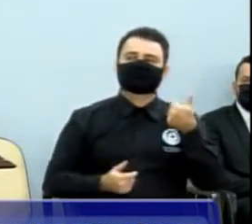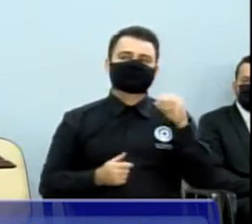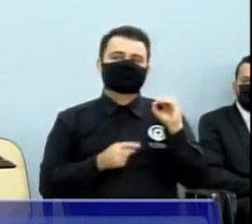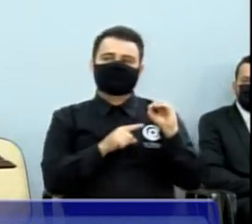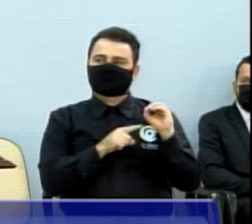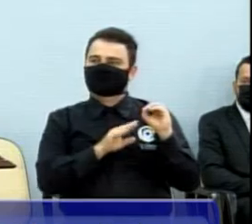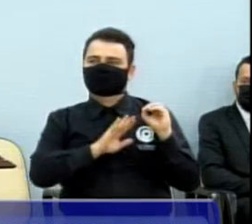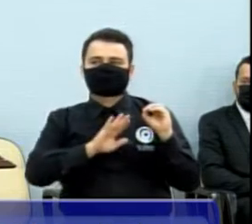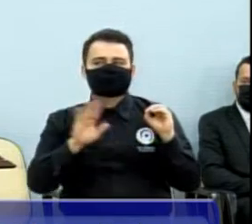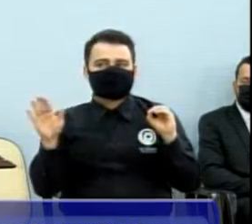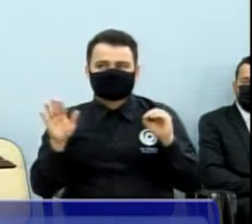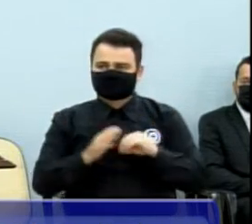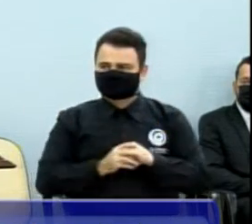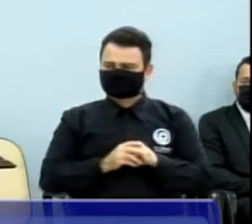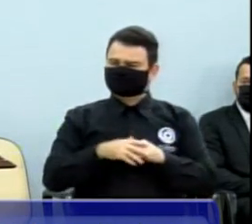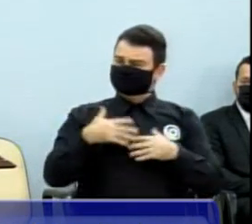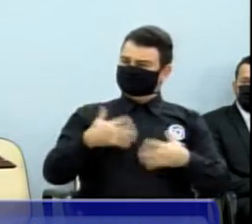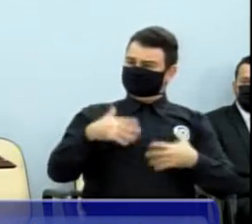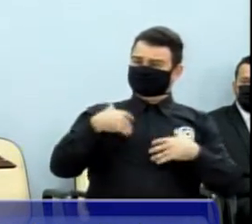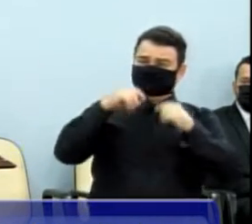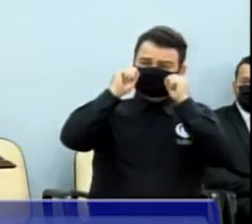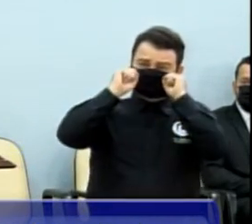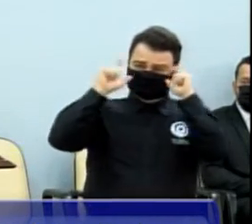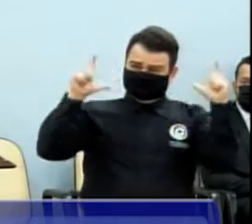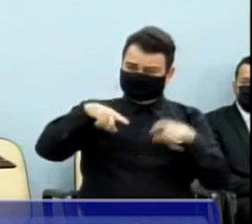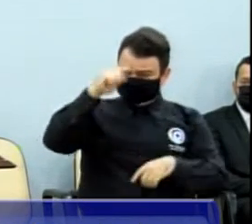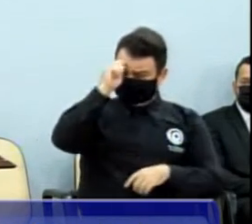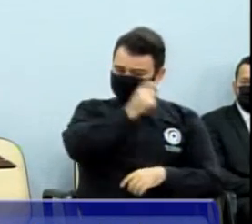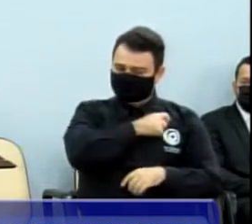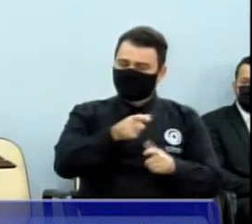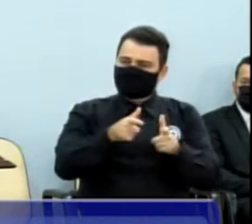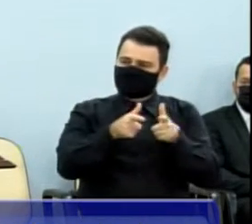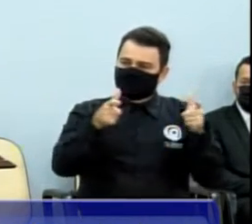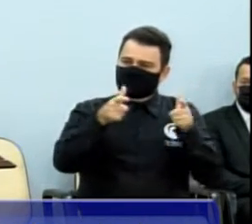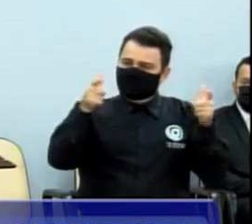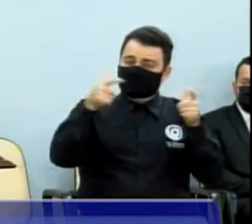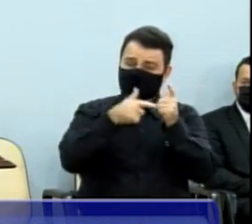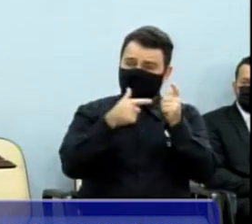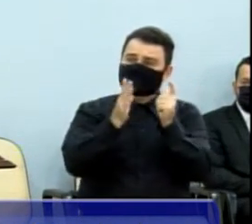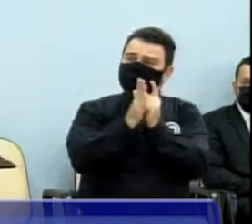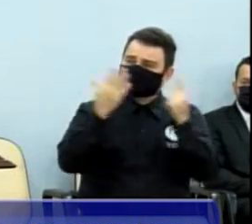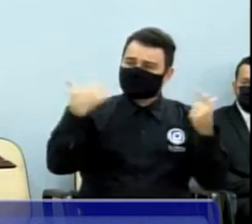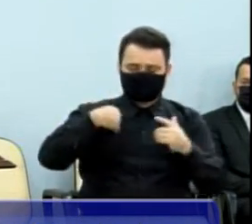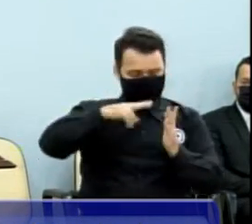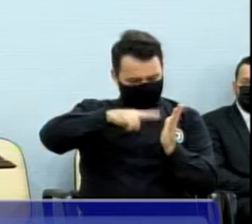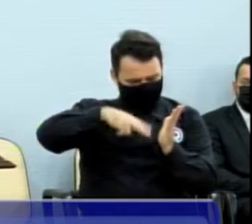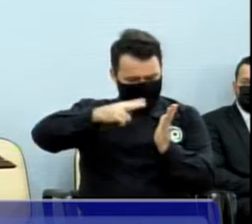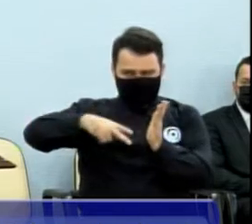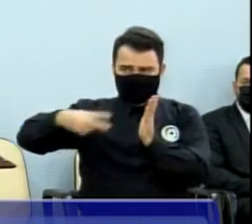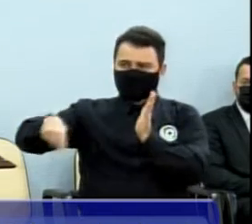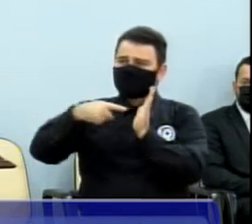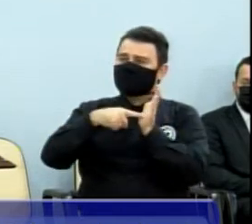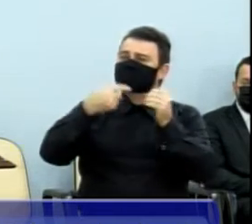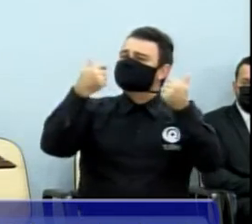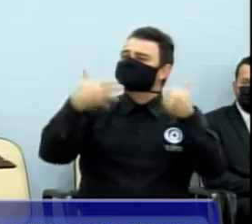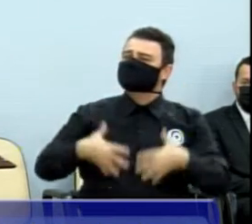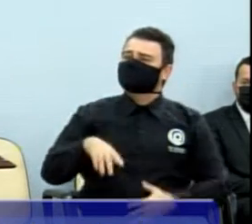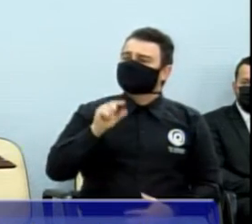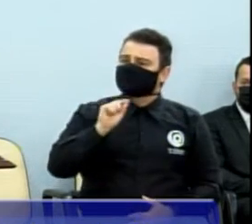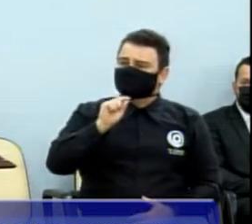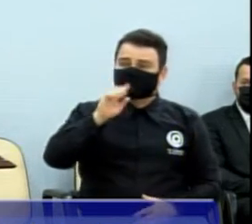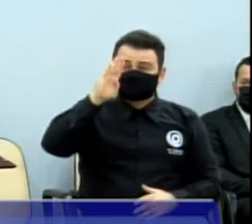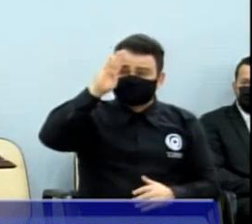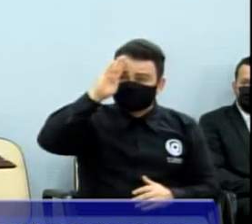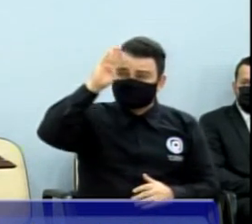Me chamam a atenção os números aqui apontados pela reportagem, aonde se concentra o maior